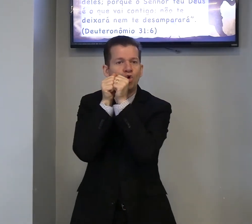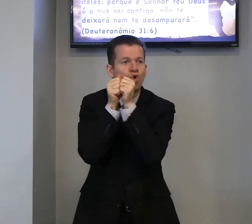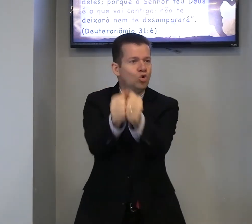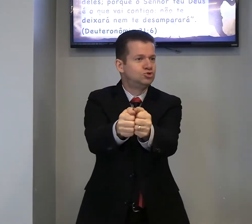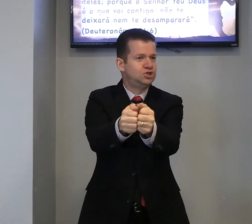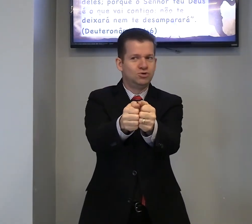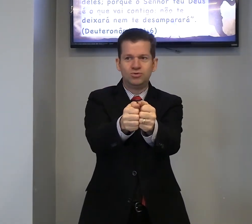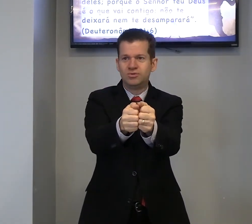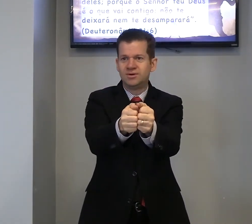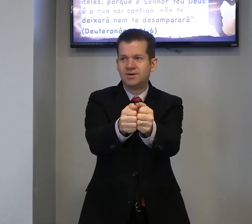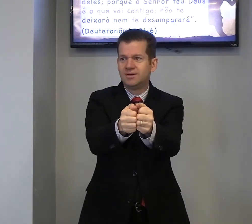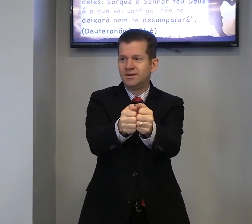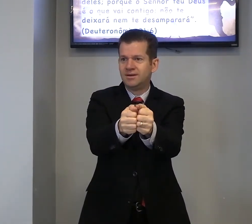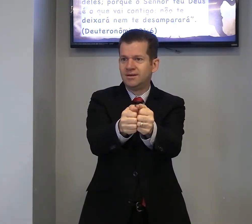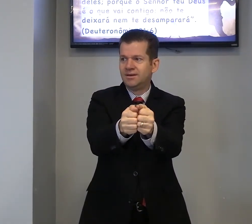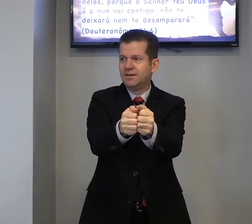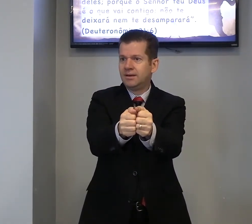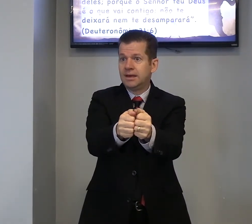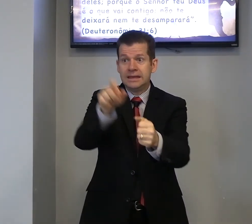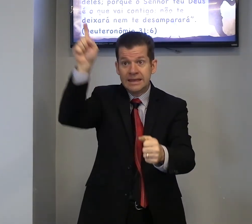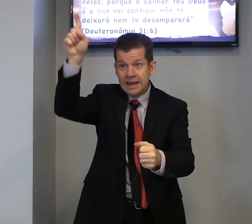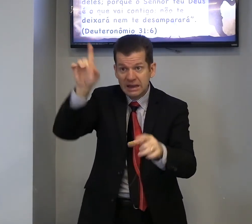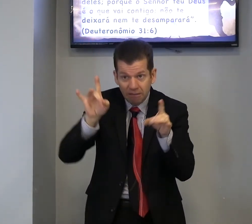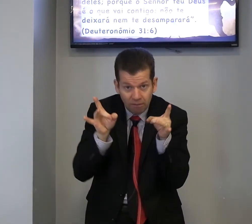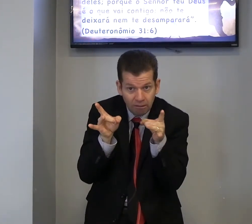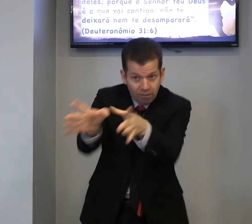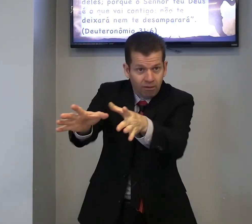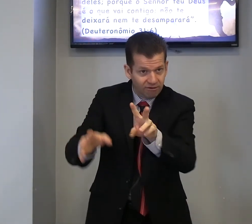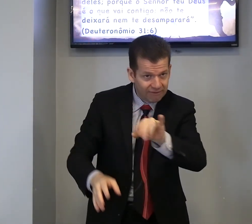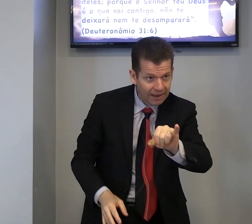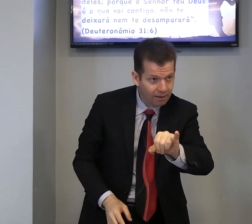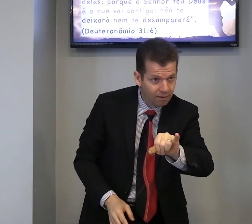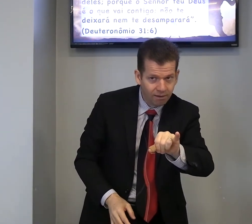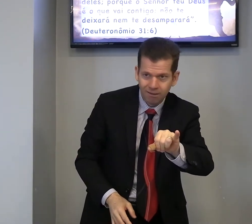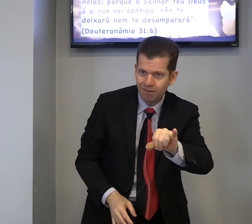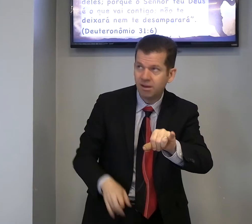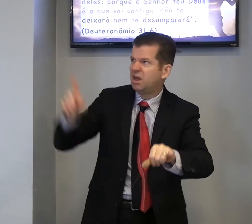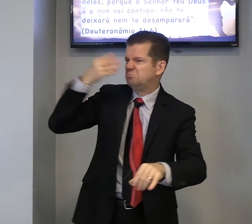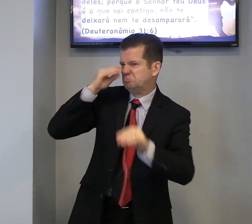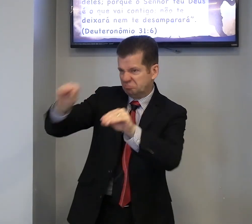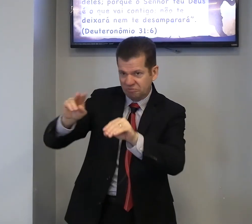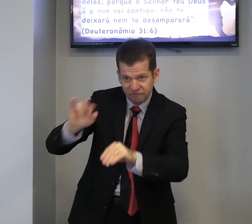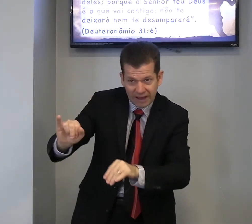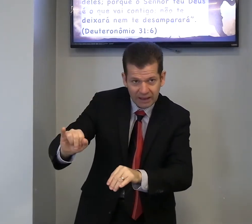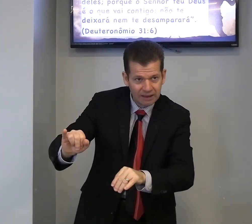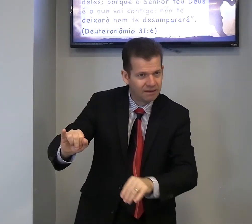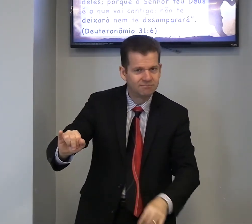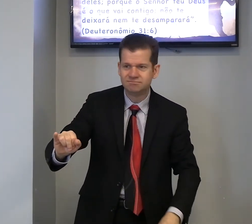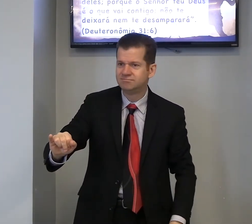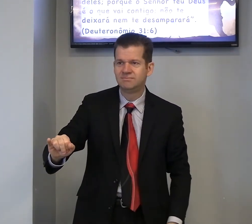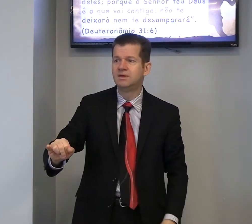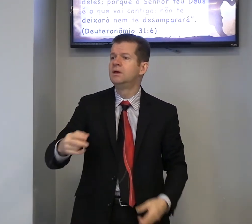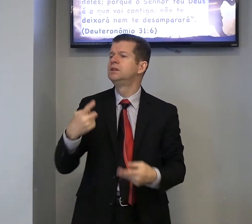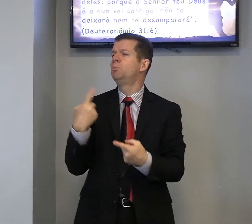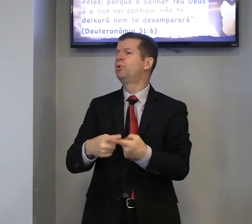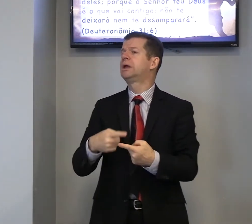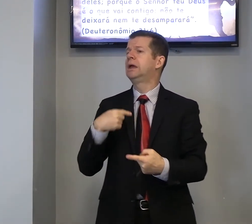contigo, e Ele, vai? Vai? Então, por que,